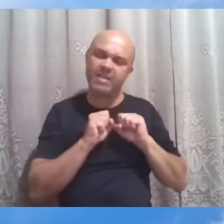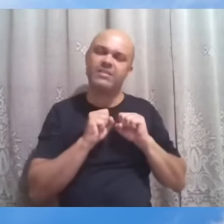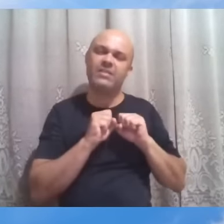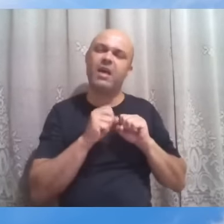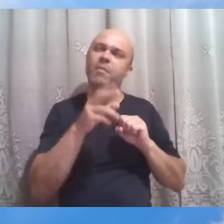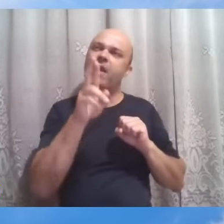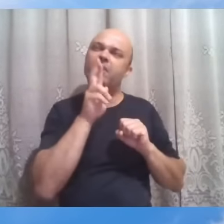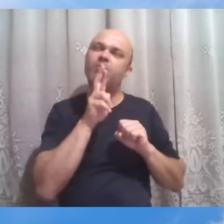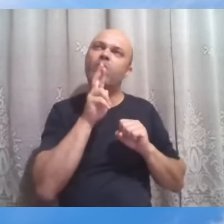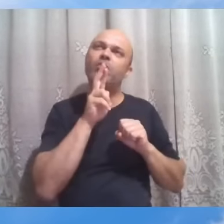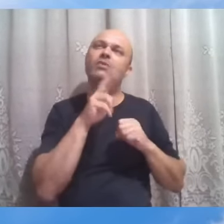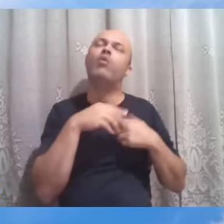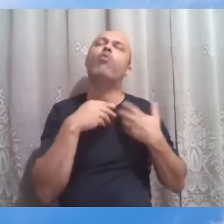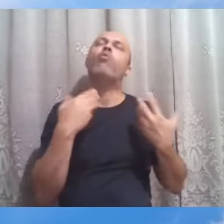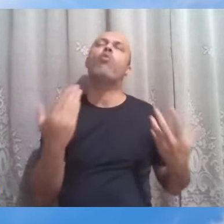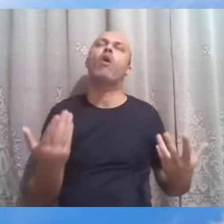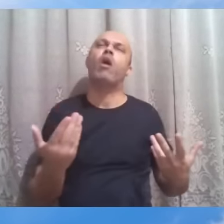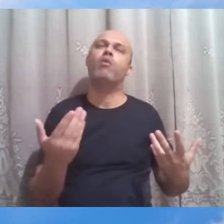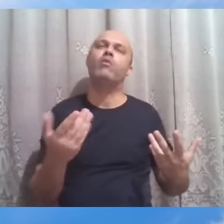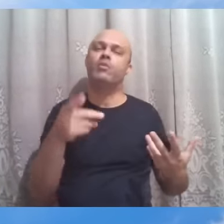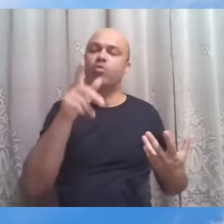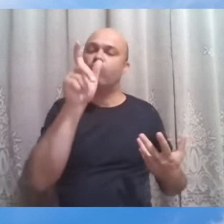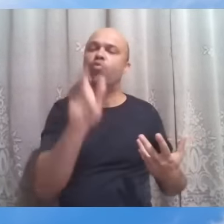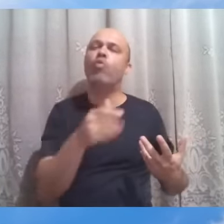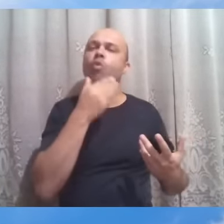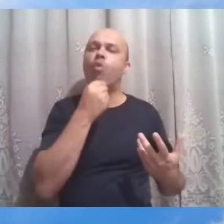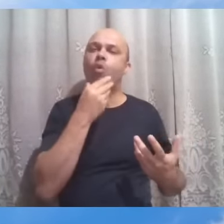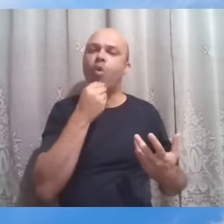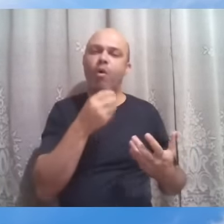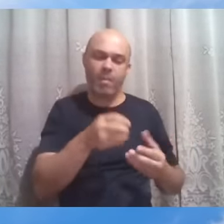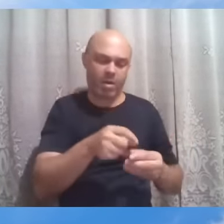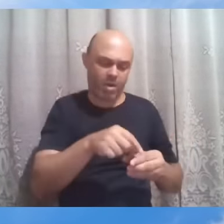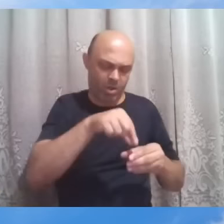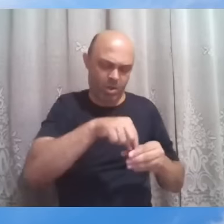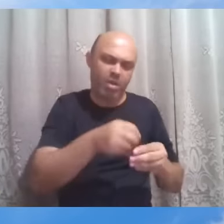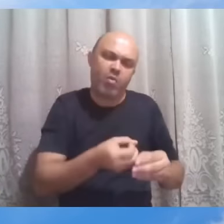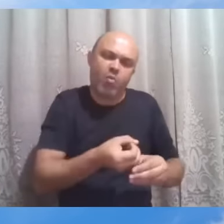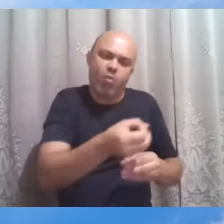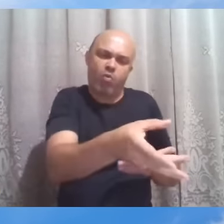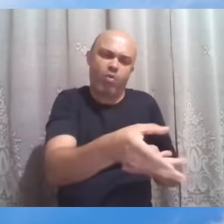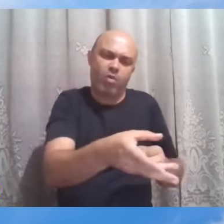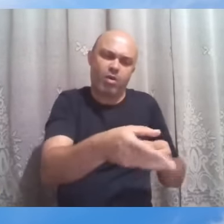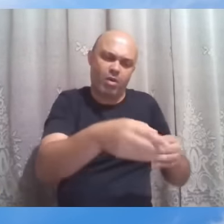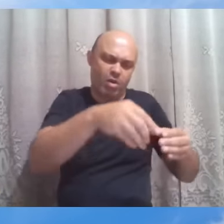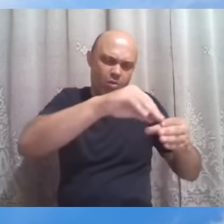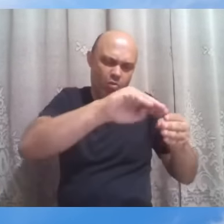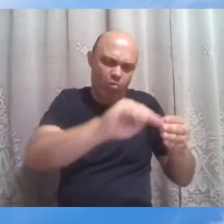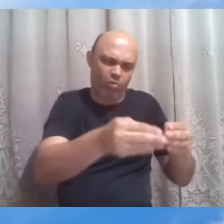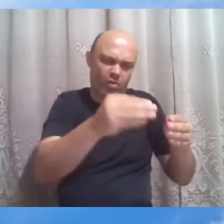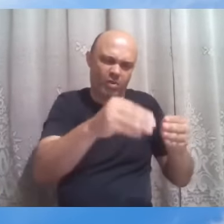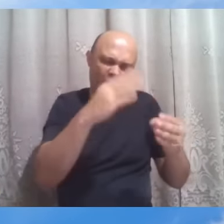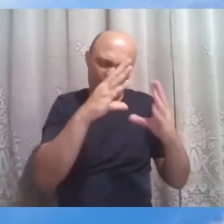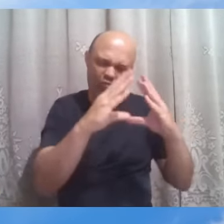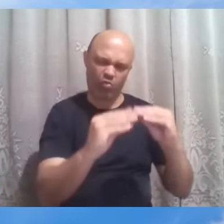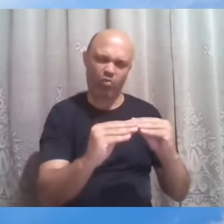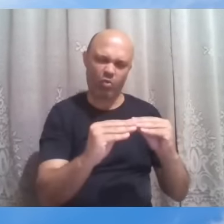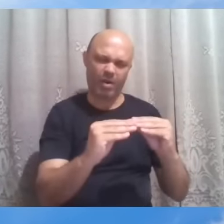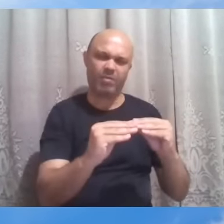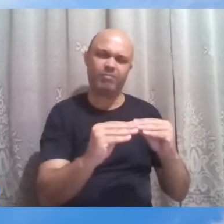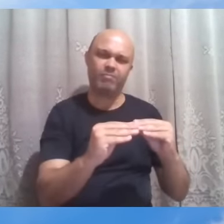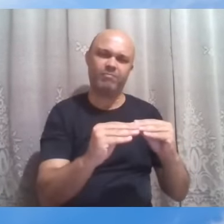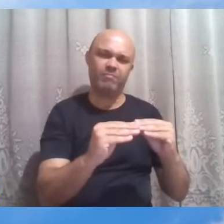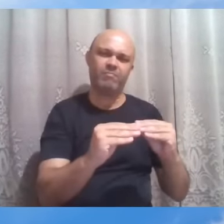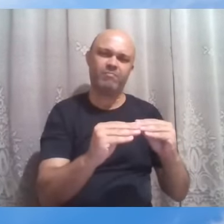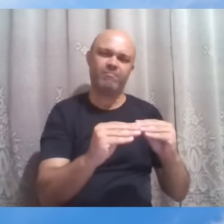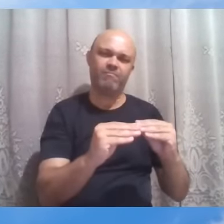do semeador, que a lança a cova escura. Perdão, mexer aqui. Que lança a cova